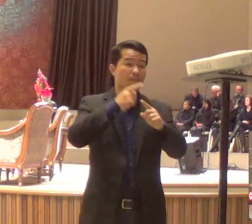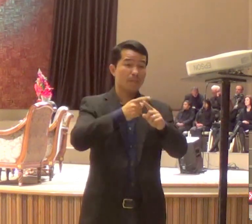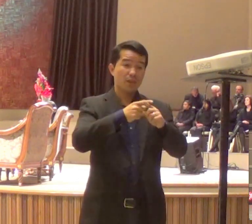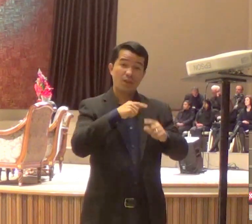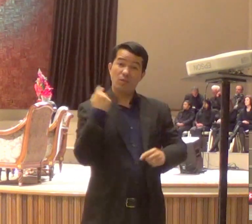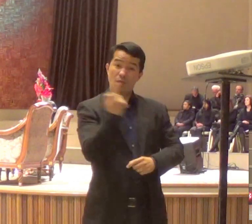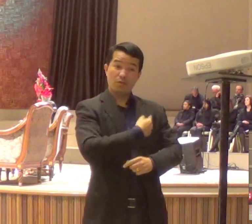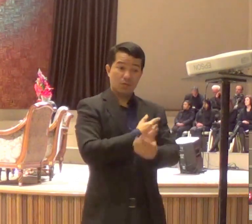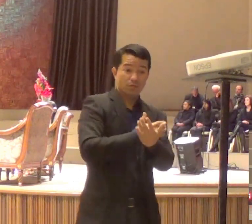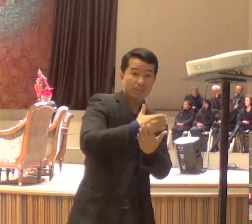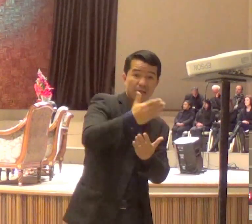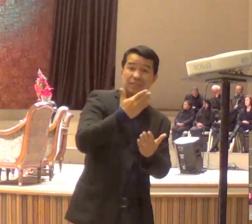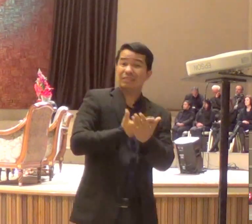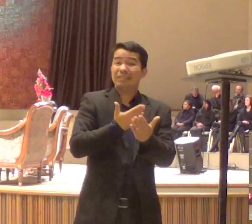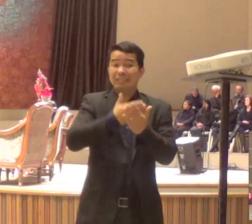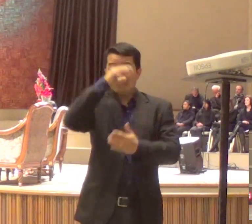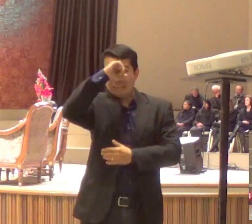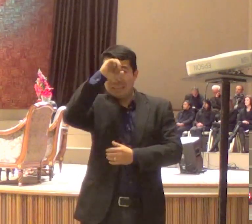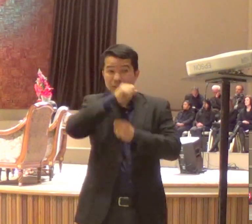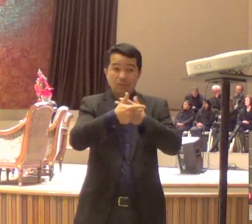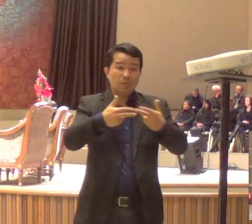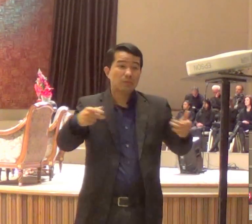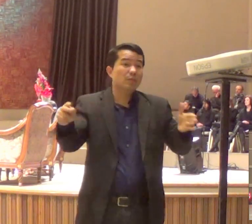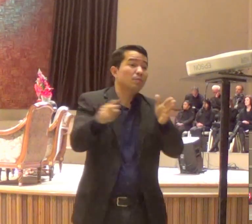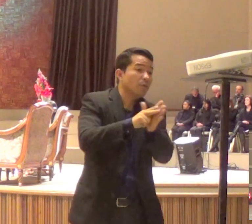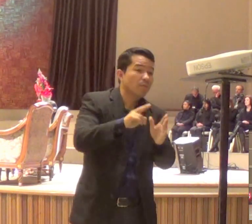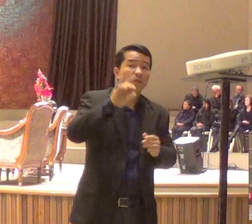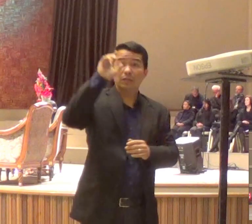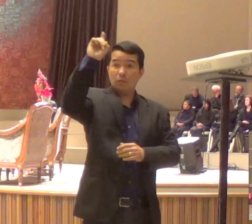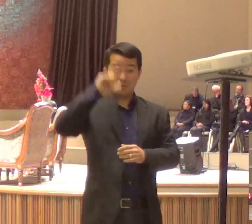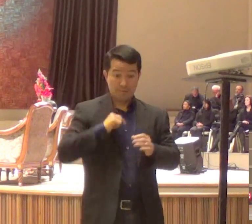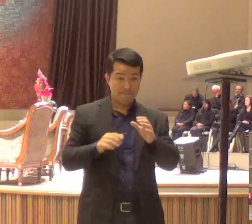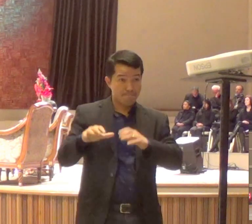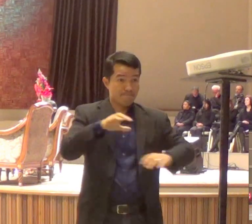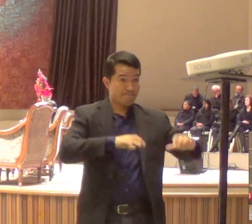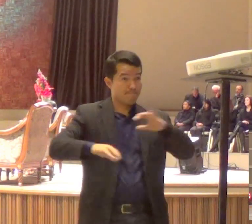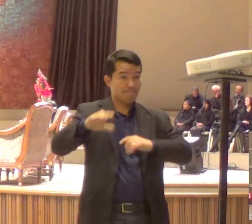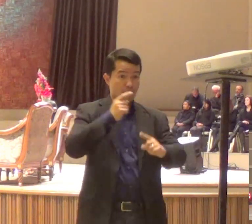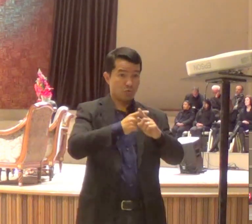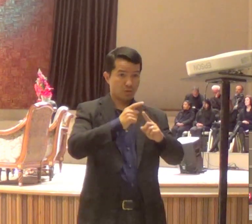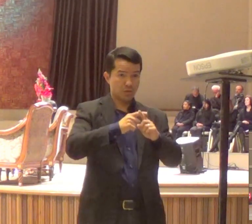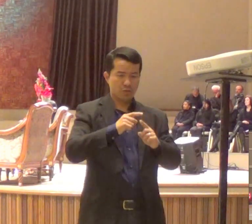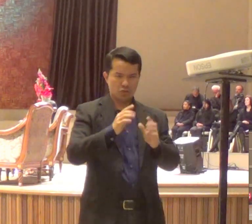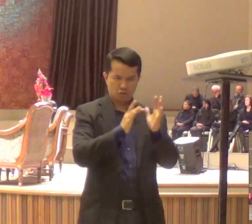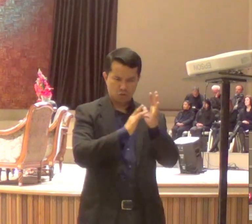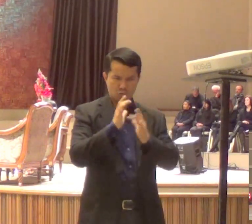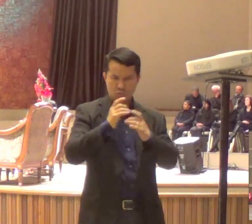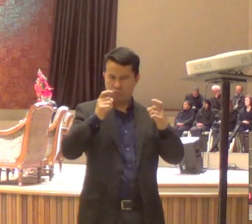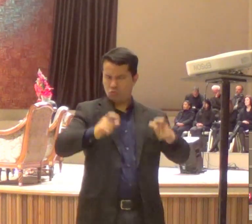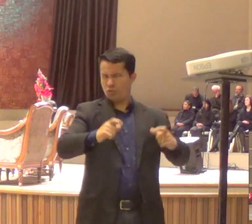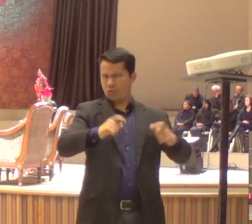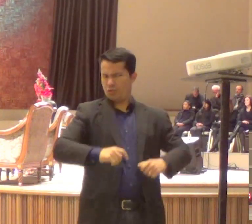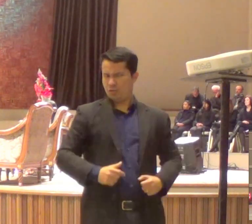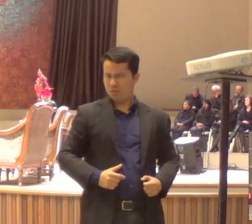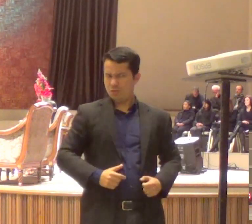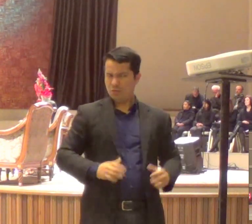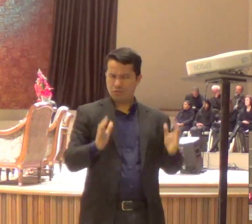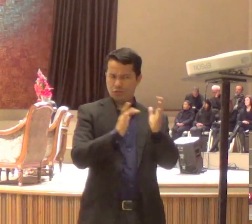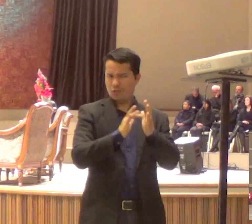acontece. Porque a presença de Jesus não está nos elementos, a presença de Jesus está no meio do